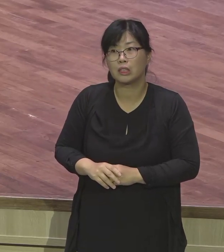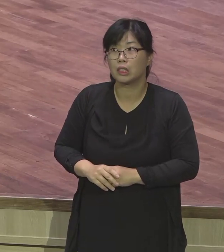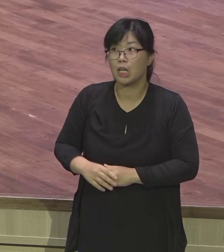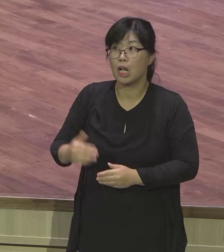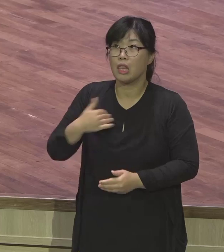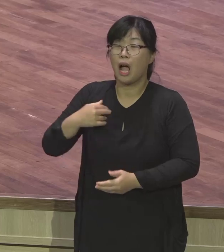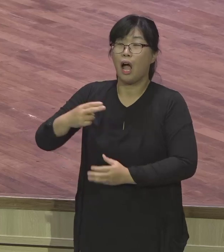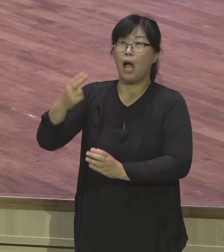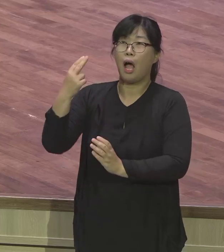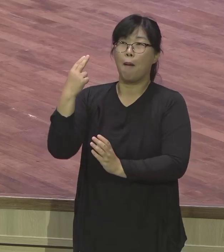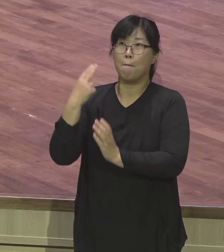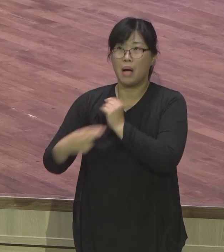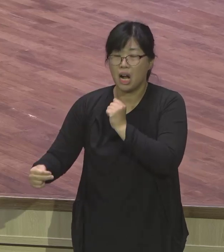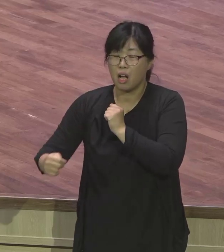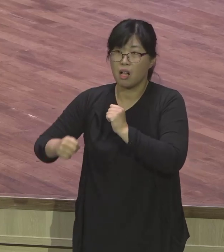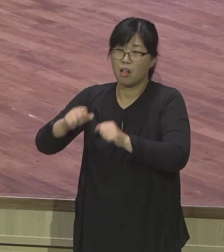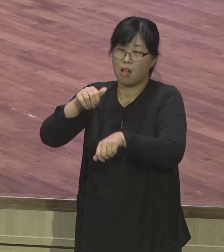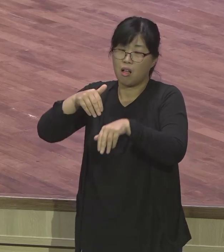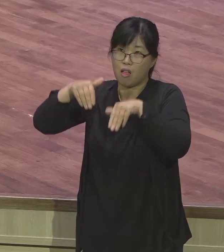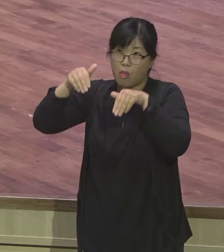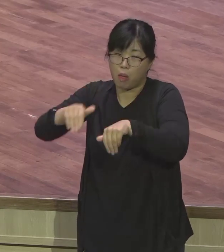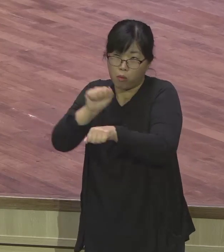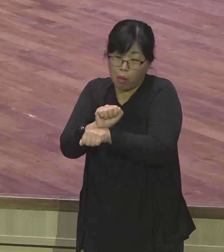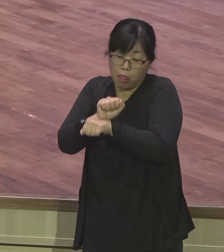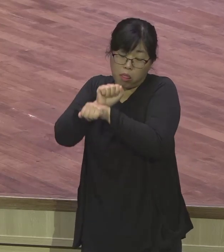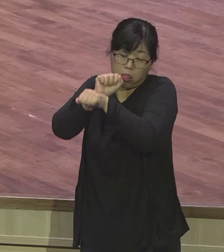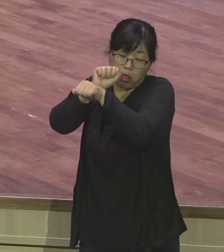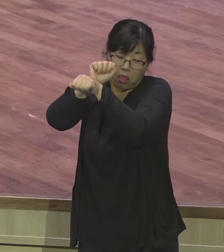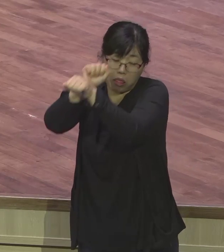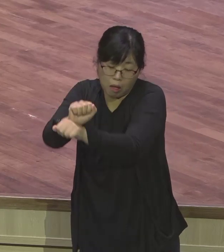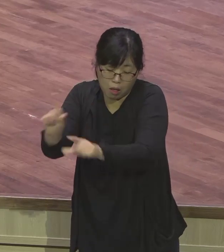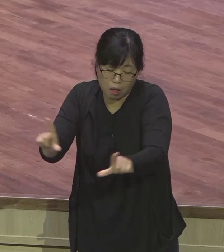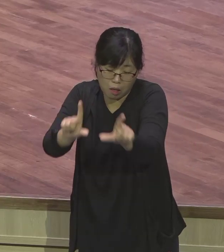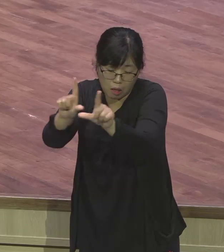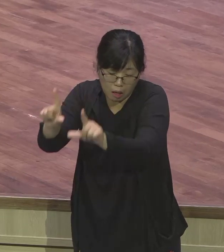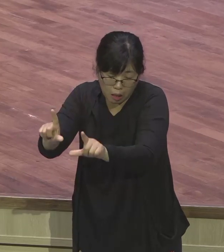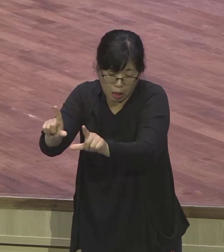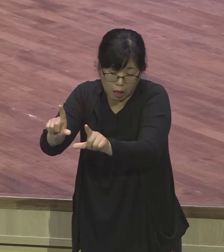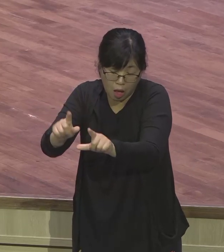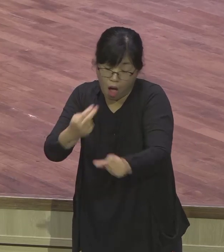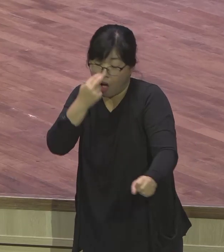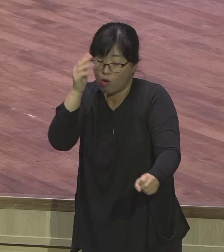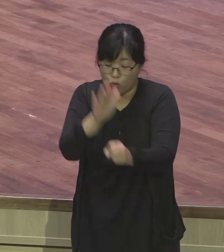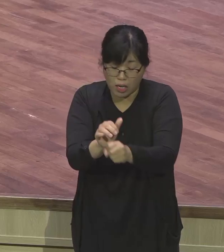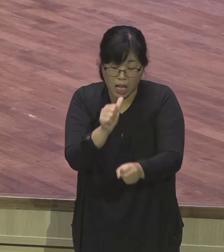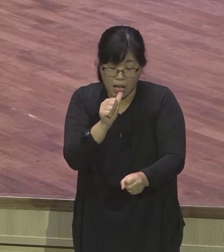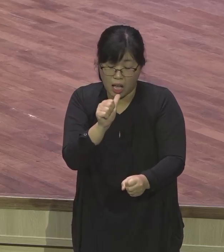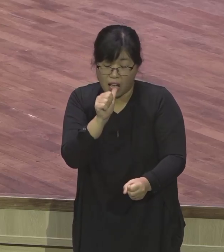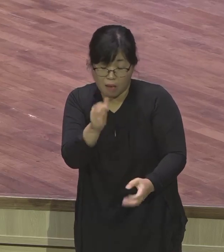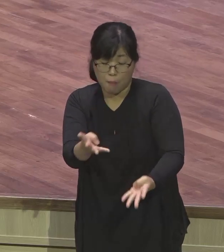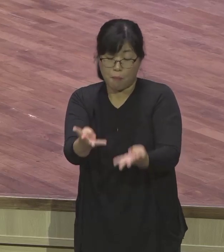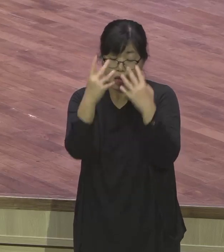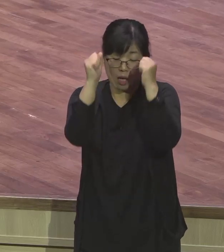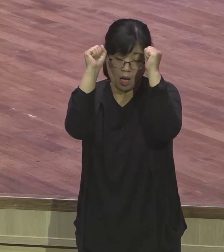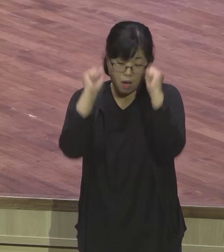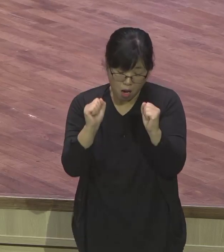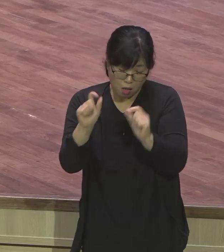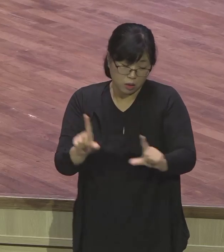했습니다. 언제 끝날지 모르는 절망의 상황 속에서도 요셉은 흔들리지